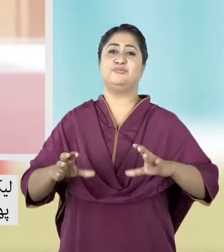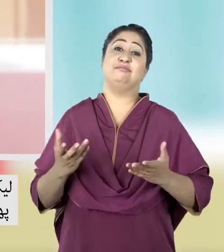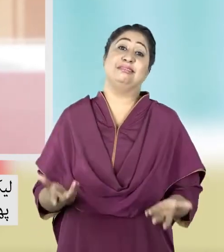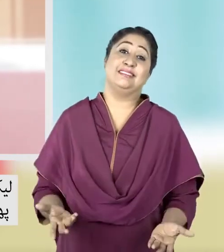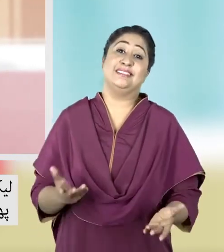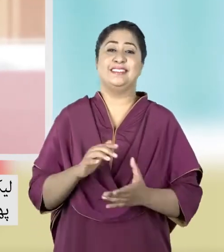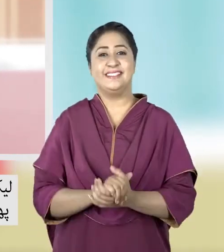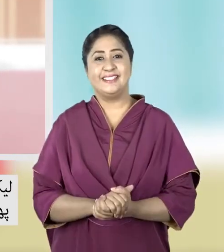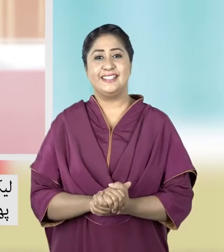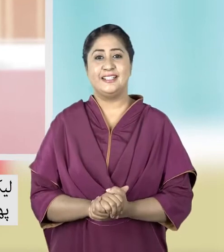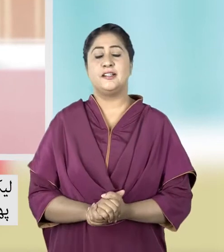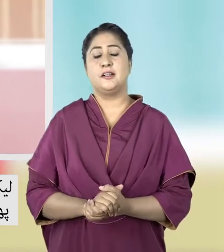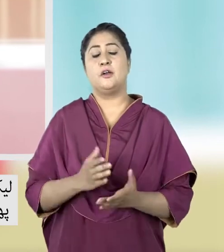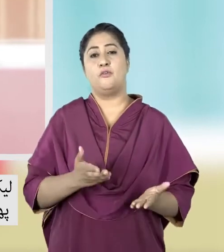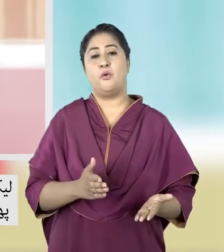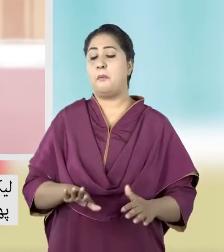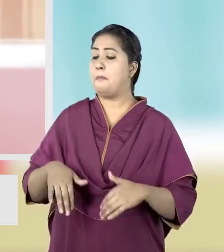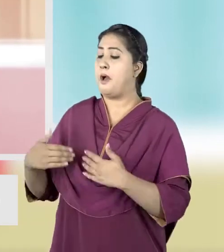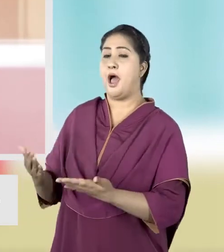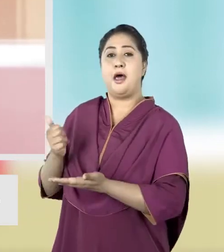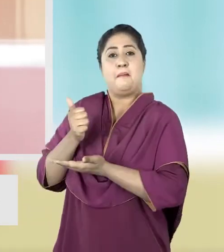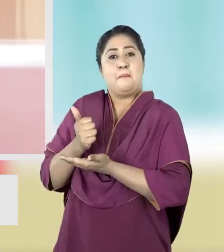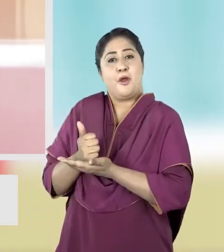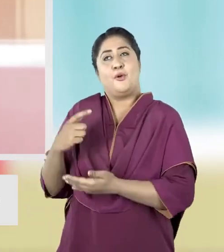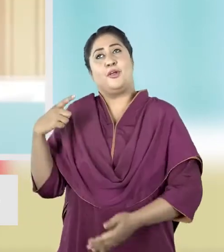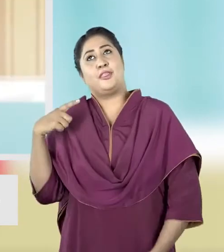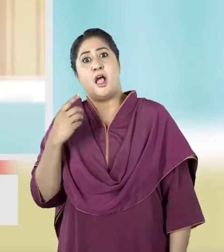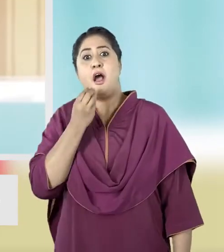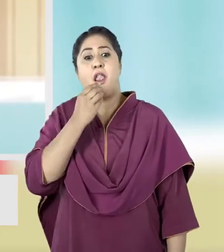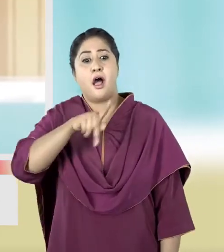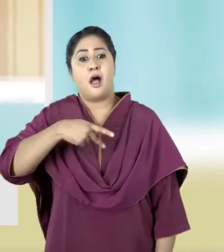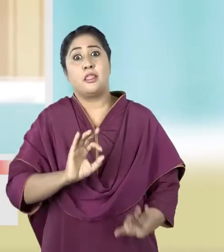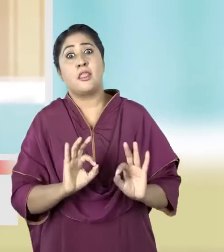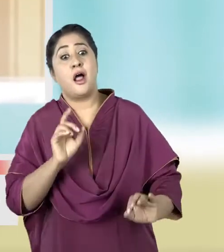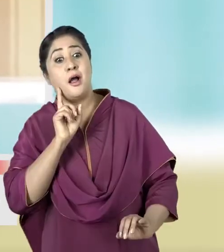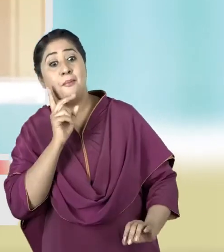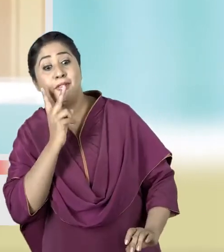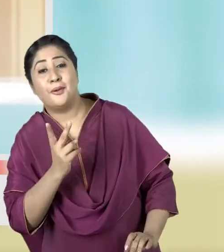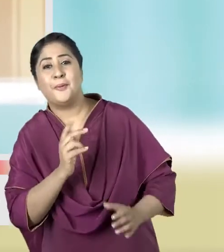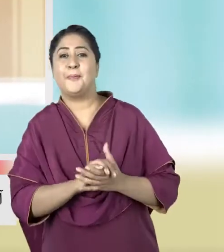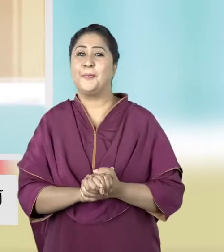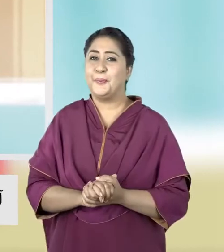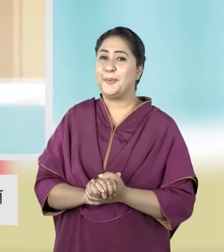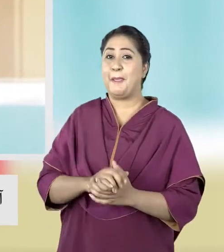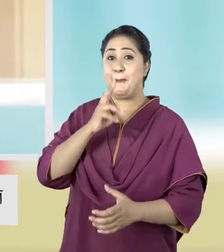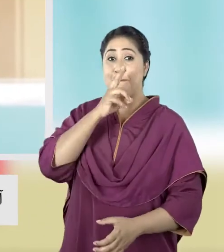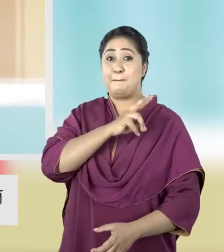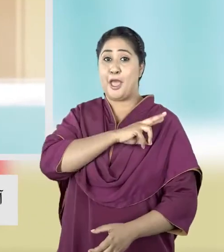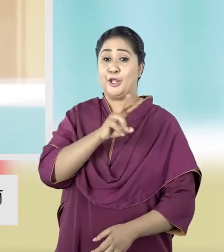गंदगी फैलाता है वो खाना तयार होने का इंतजार कर रहा है आमना और आईशा उसे